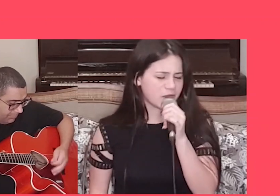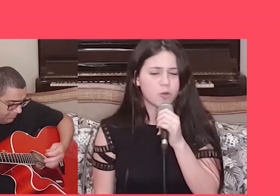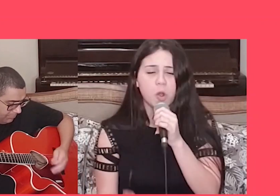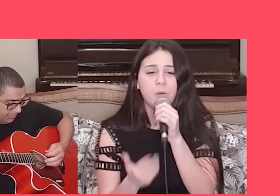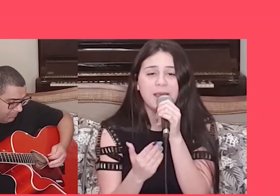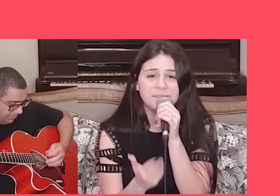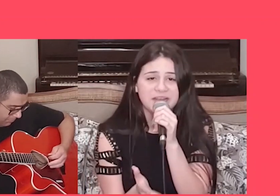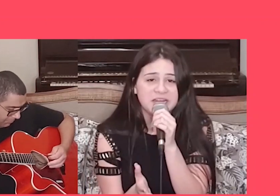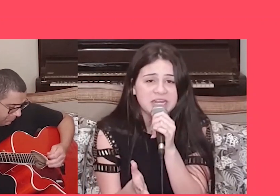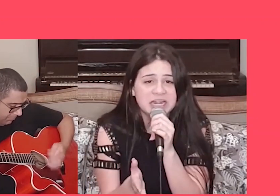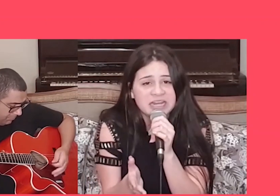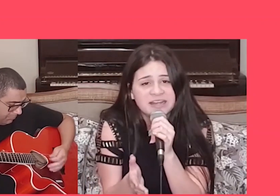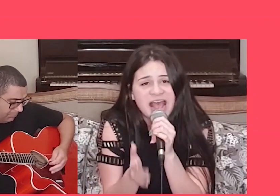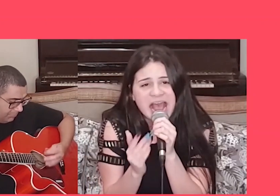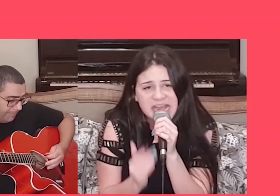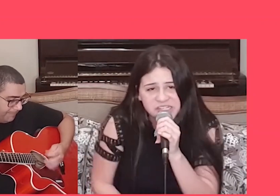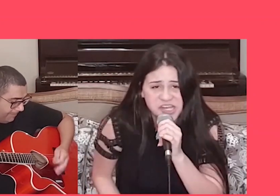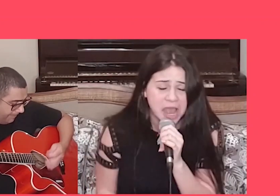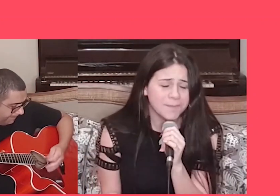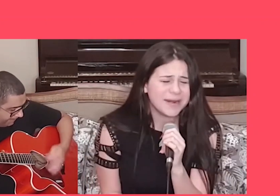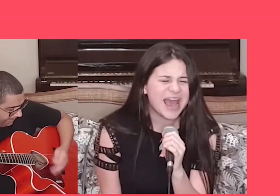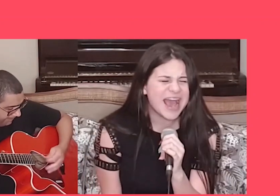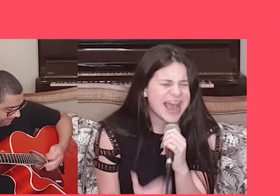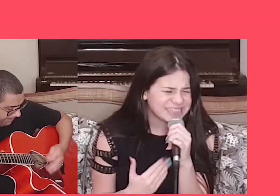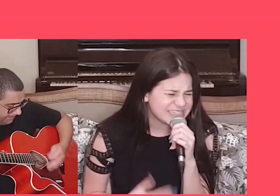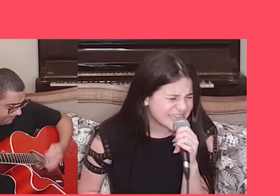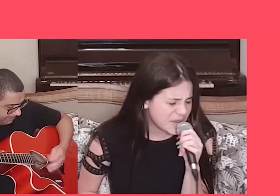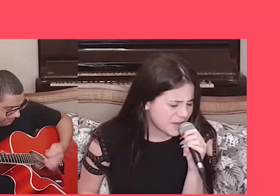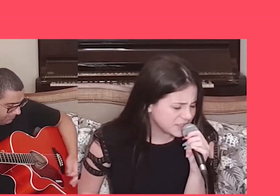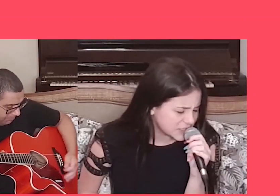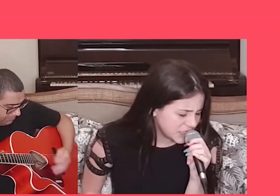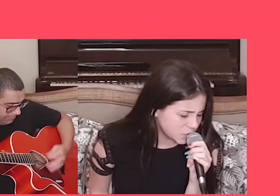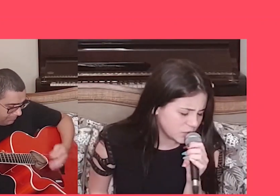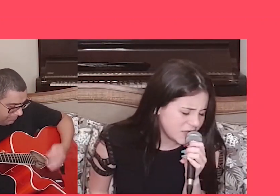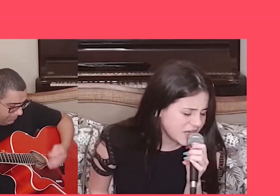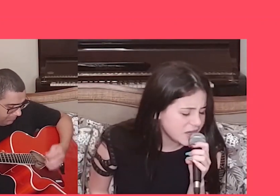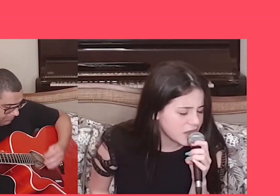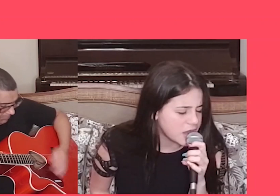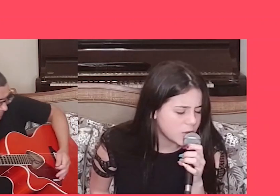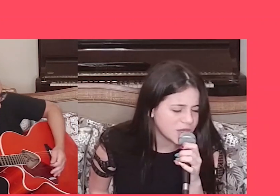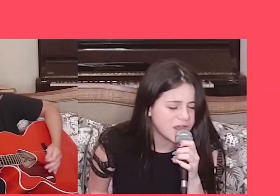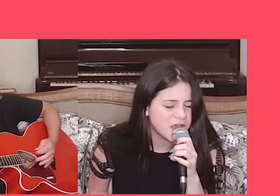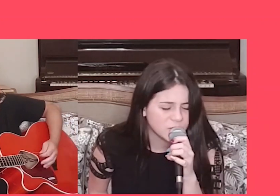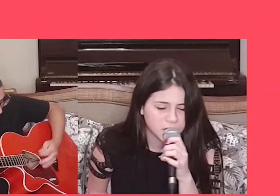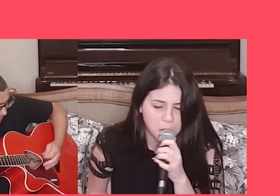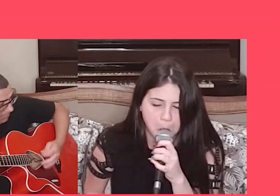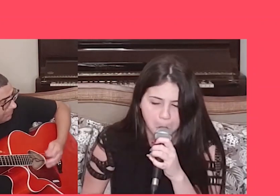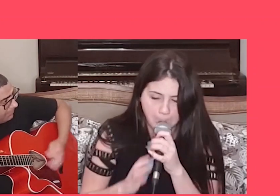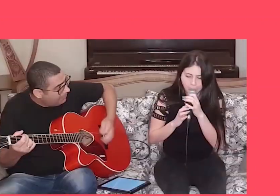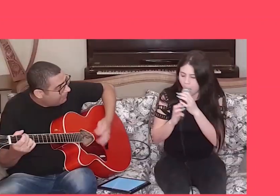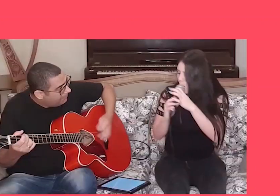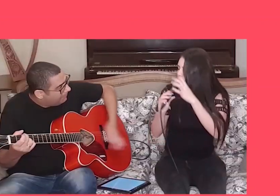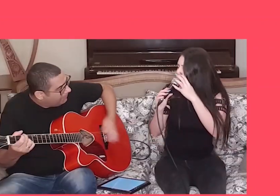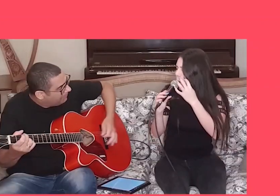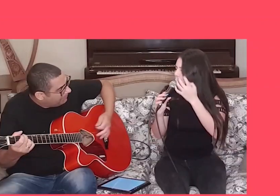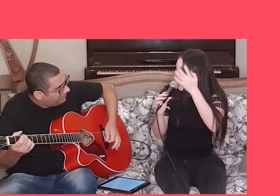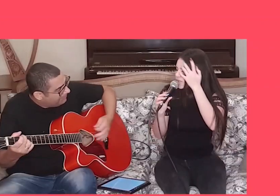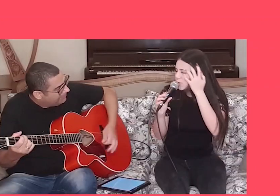sincera com habilidade Pra dizer mais sim do que não, não, não